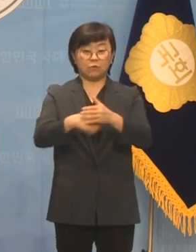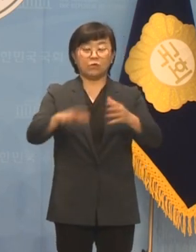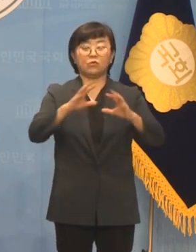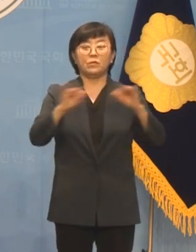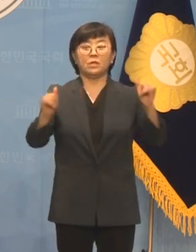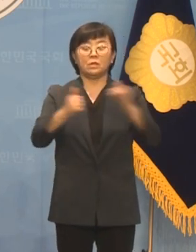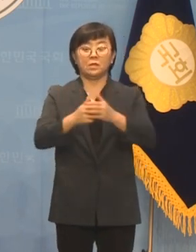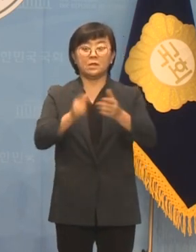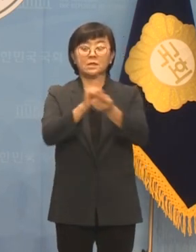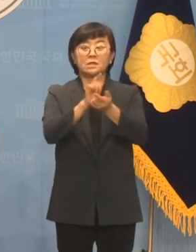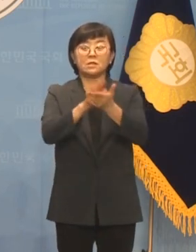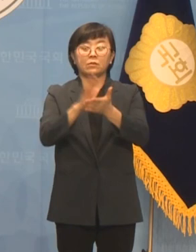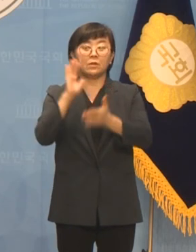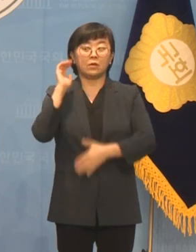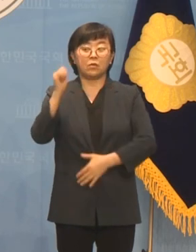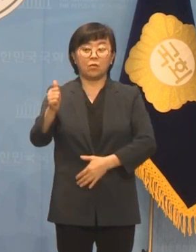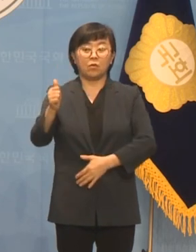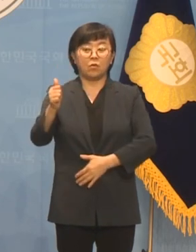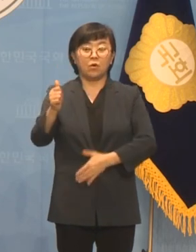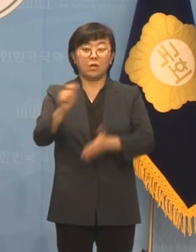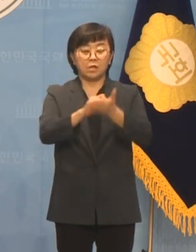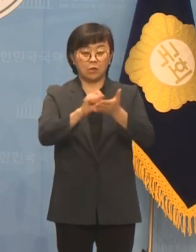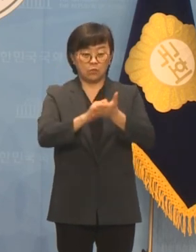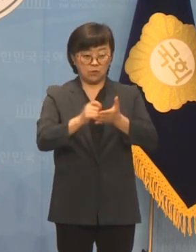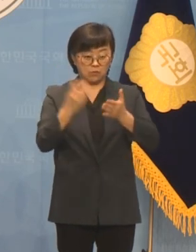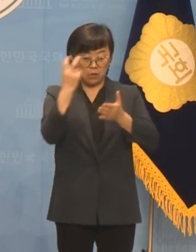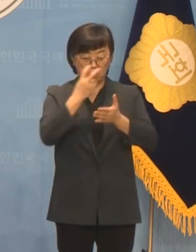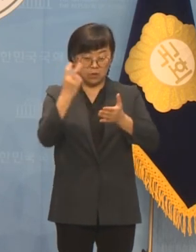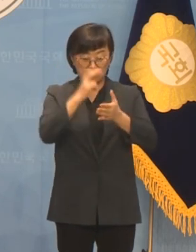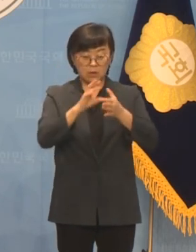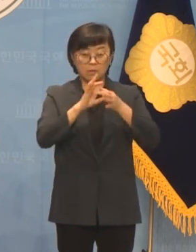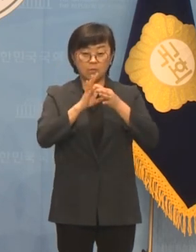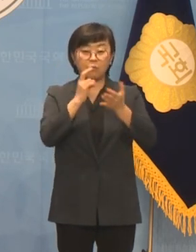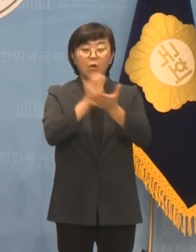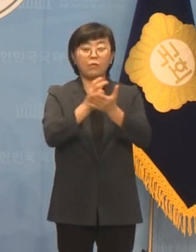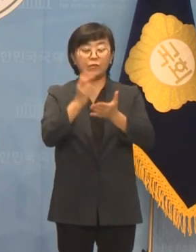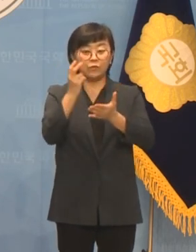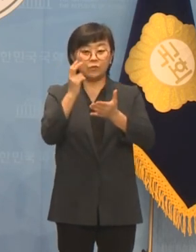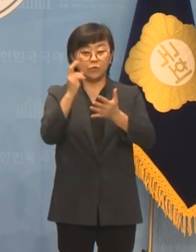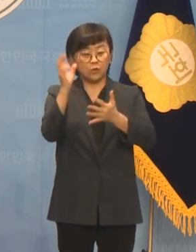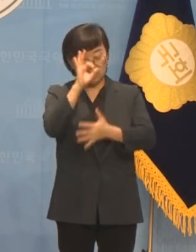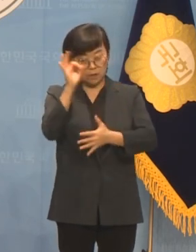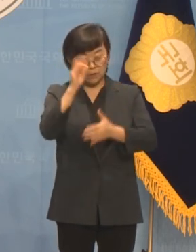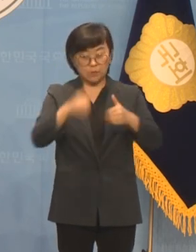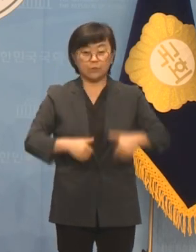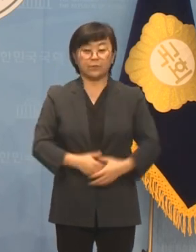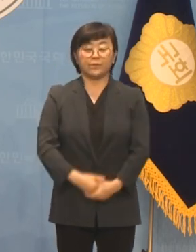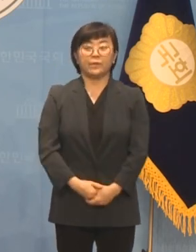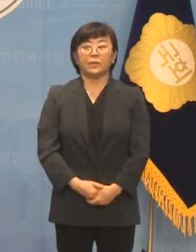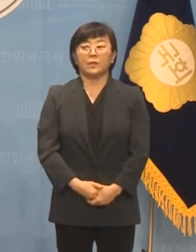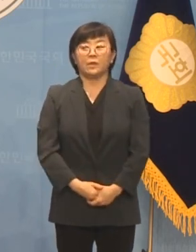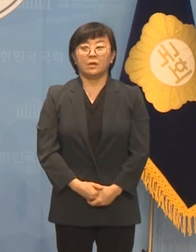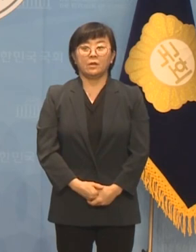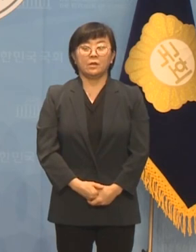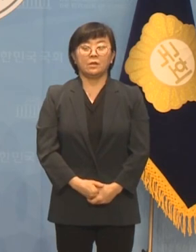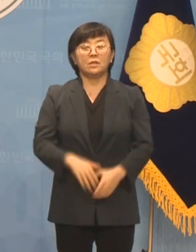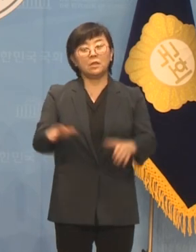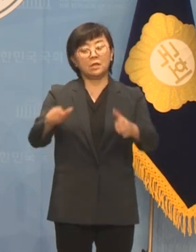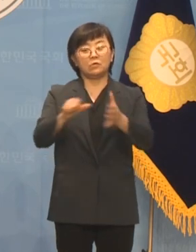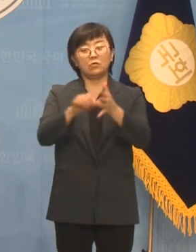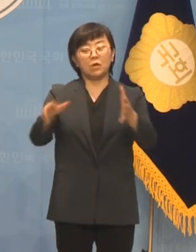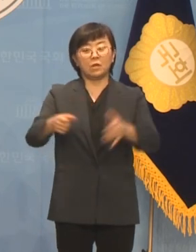국민들이 직접 대통령 기록물 관리에 관한 법률까지 뒤적여 봐야 되겠습니까 도대체 이